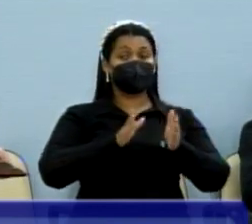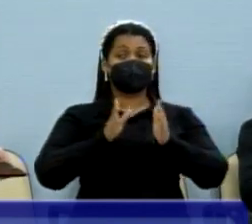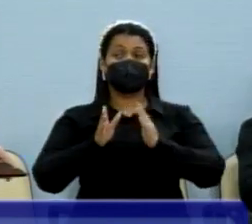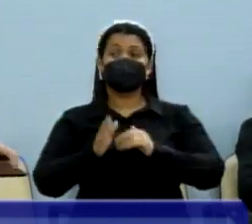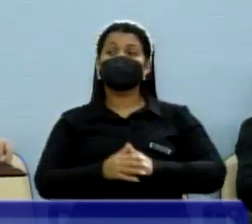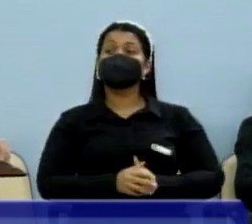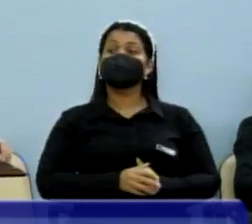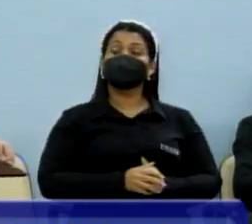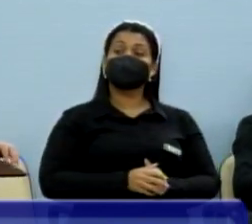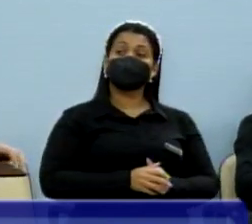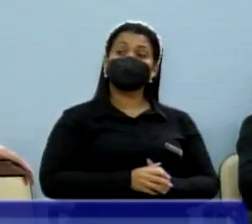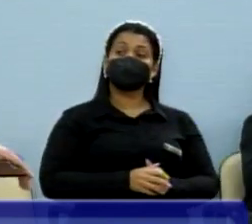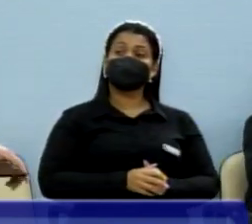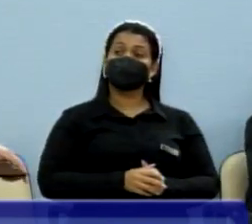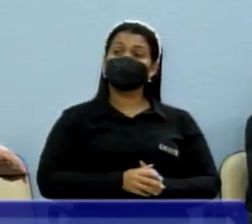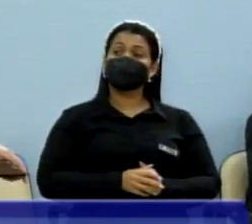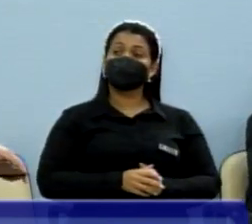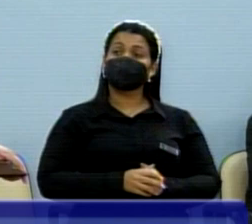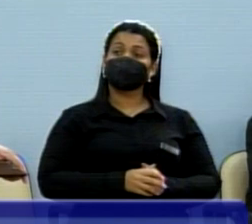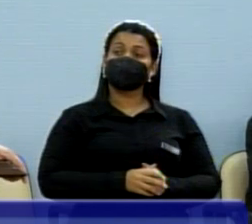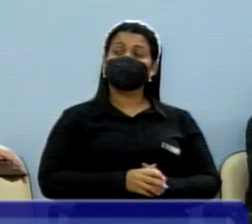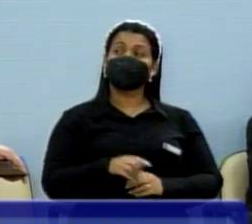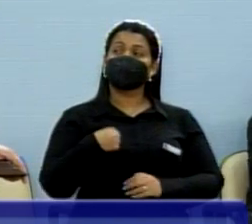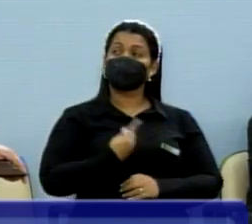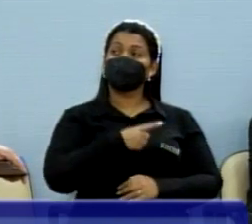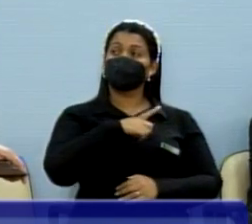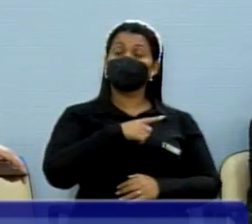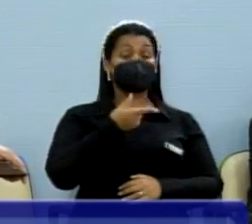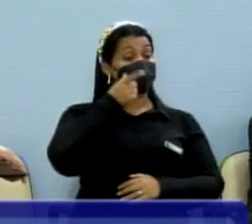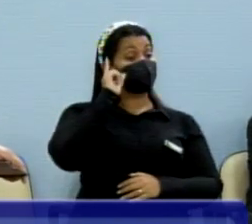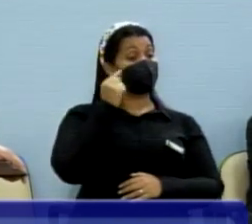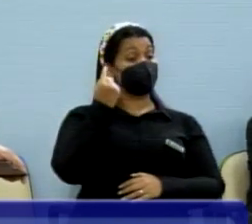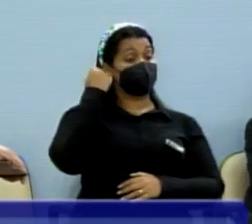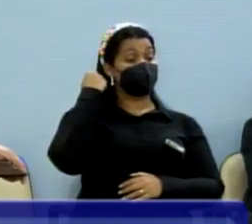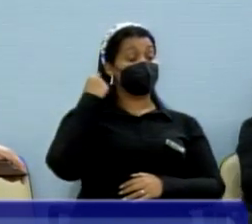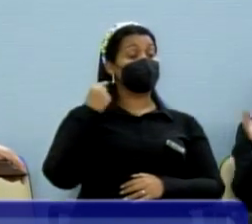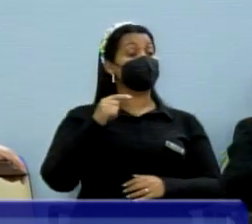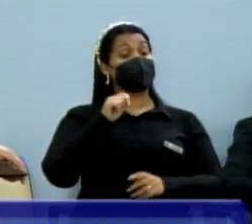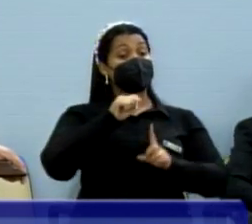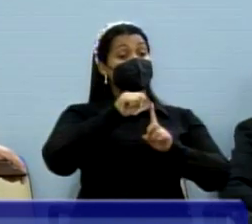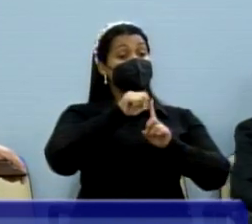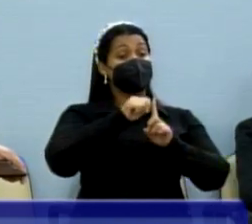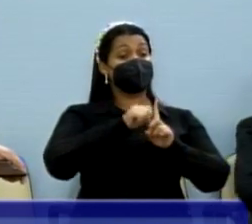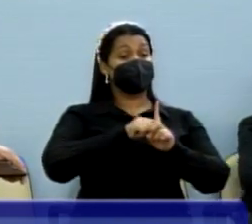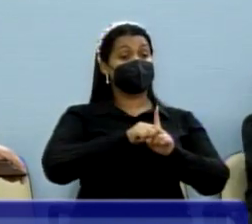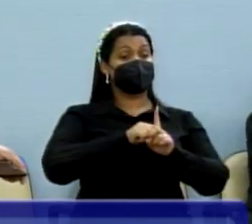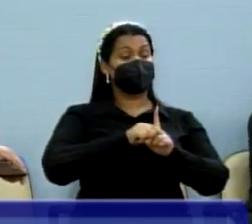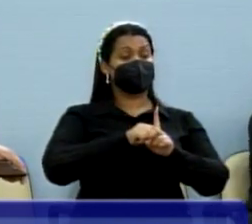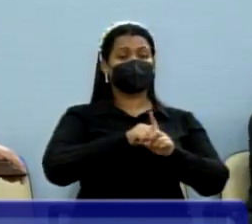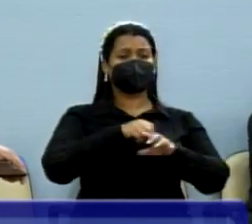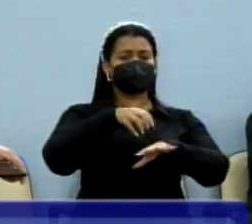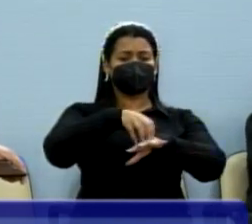no jeito aí o vídeo também, que tivemos ontem no bairro Castelinho 3.